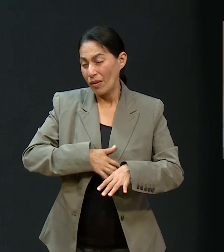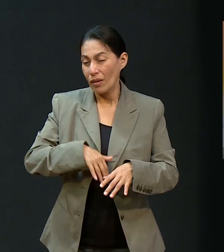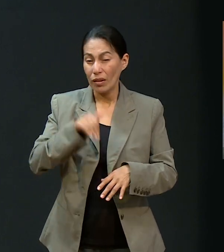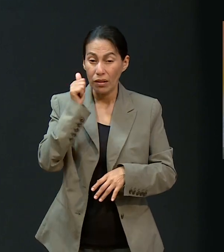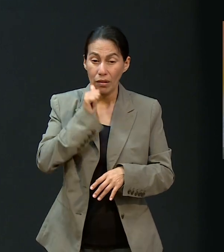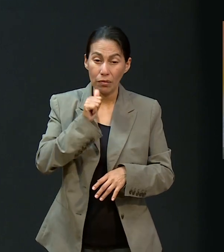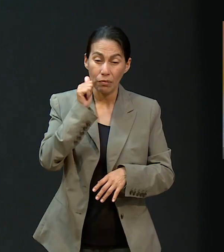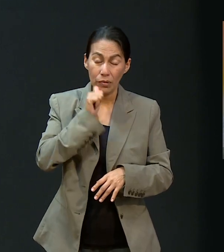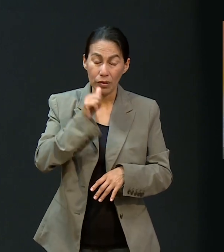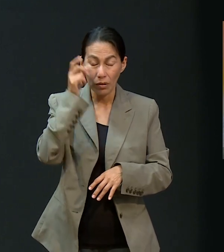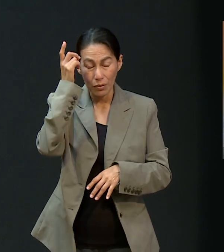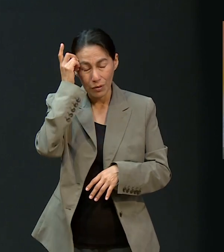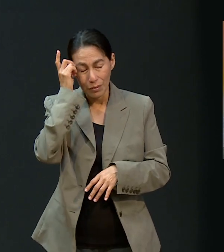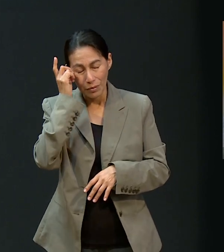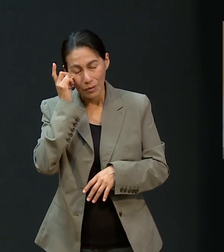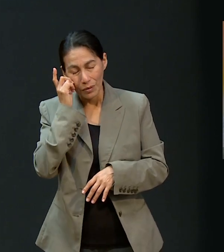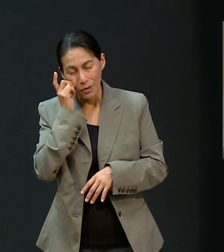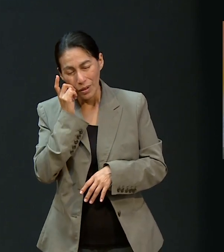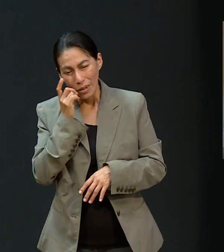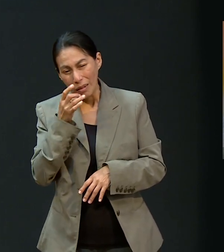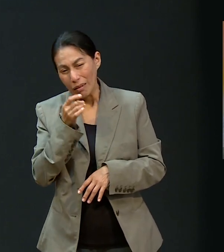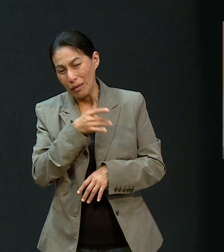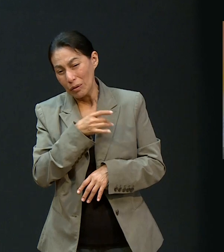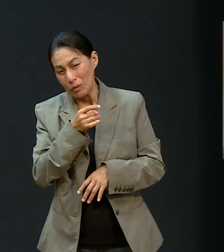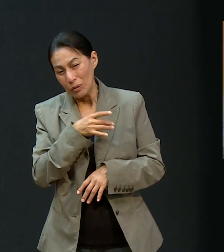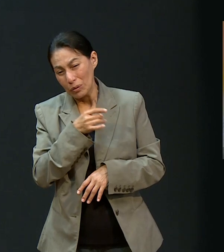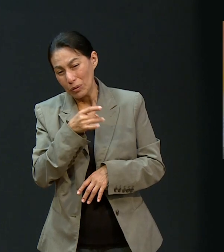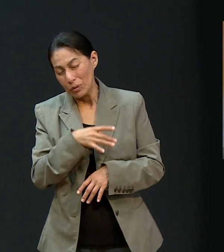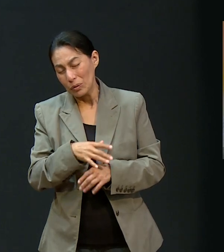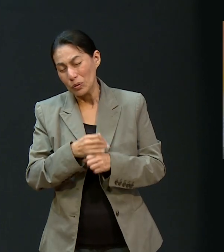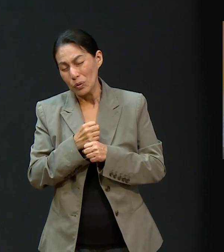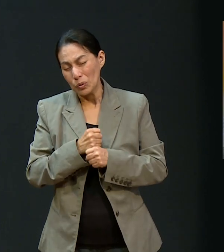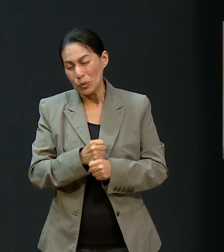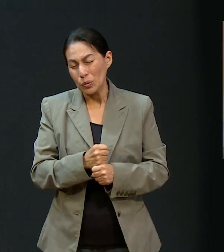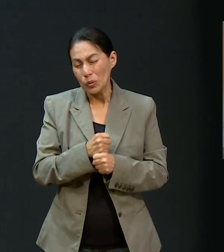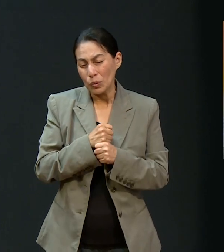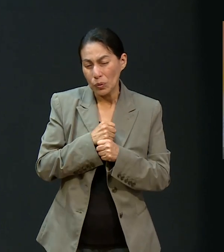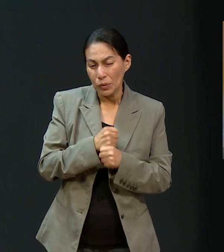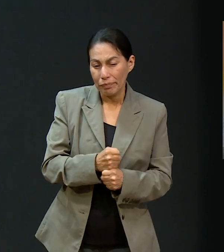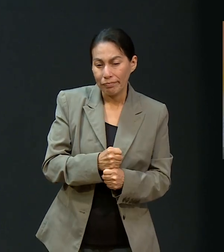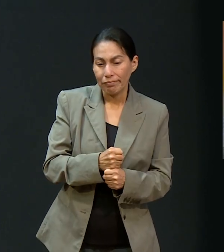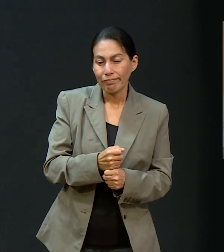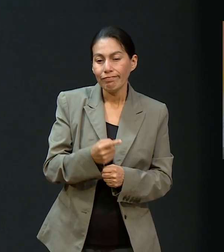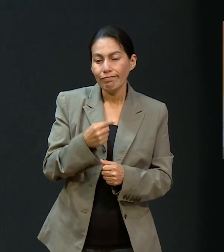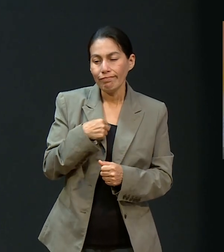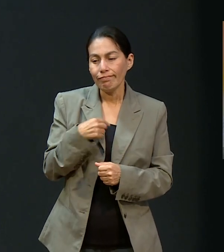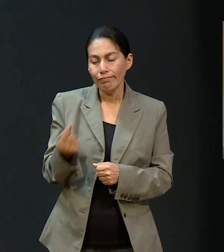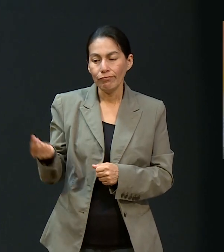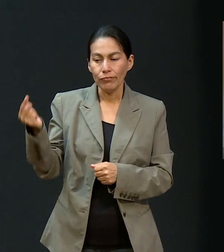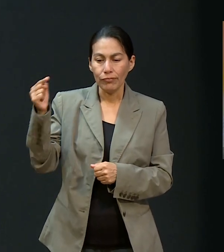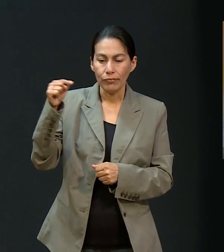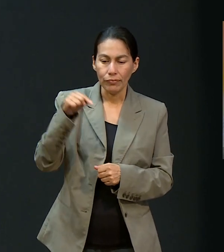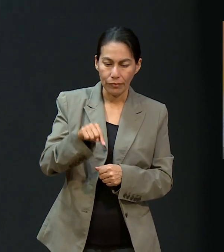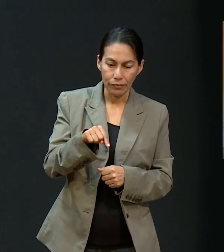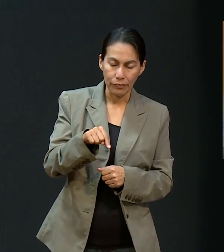Se la pasaba durmiendo todo el día, le dolía mucho. Y cuando yo llego, justamente,